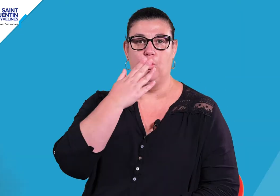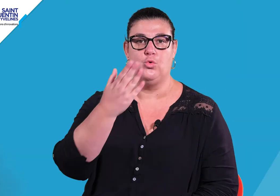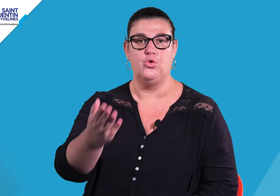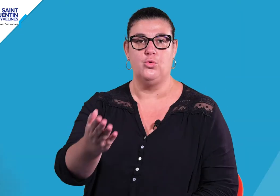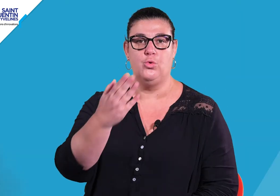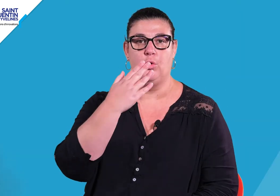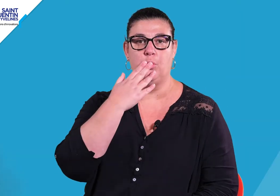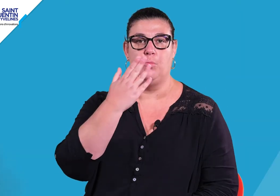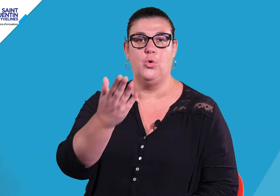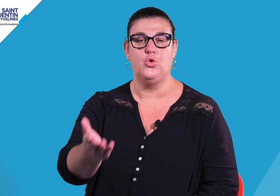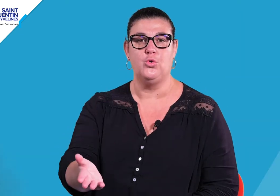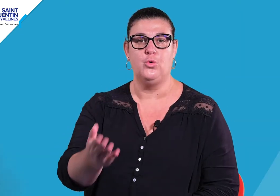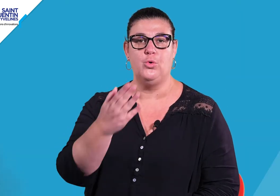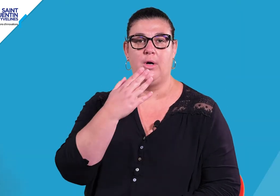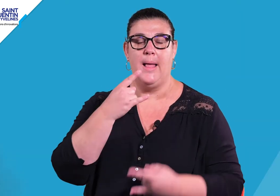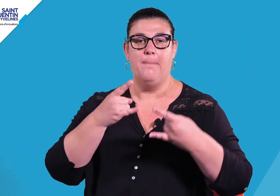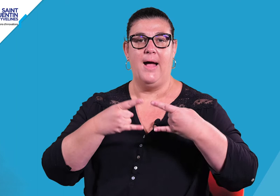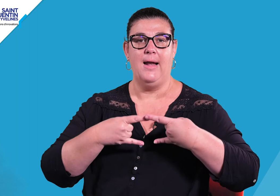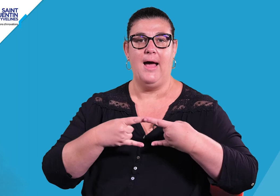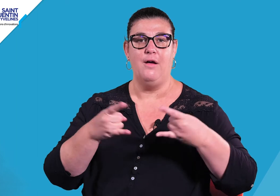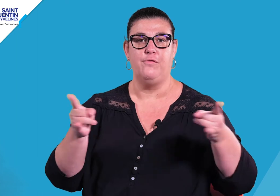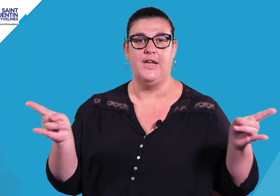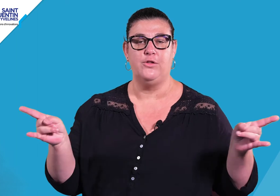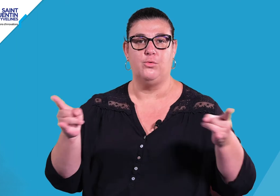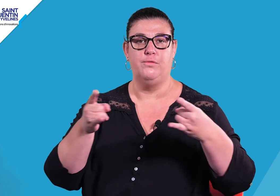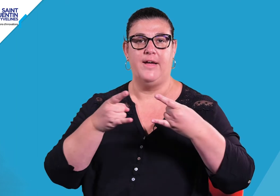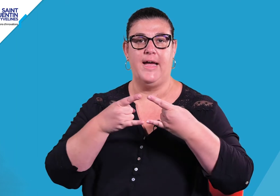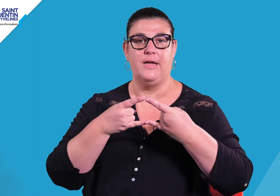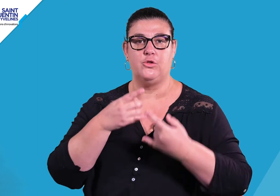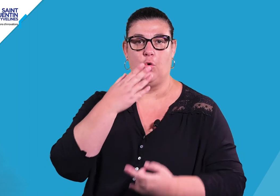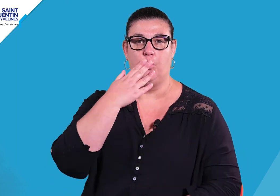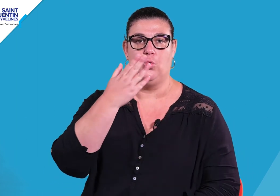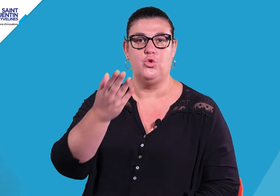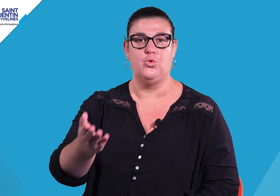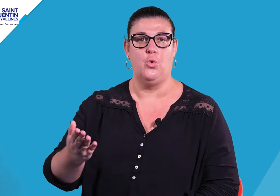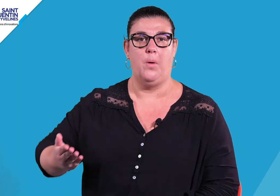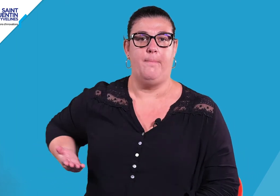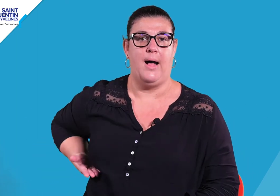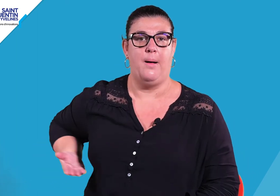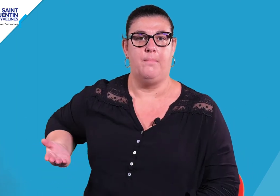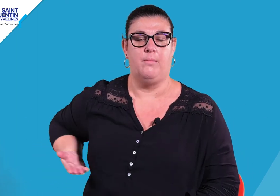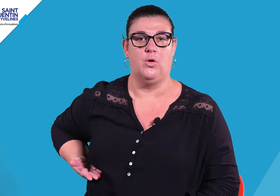bonjour, bonjour. Par la fenêtre ouverte, bonjour, maman.